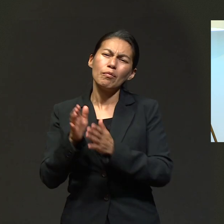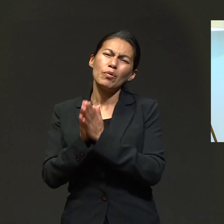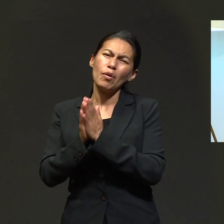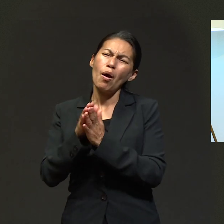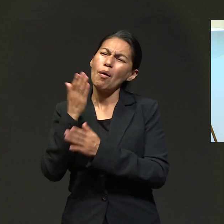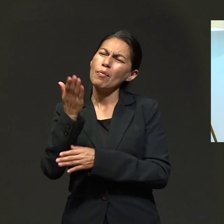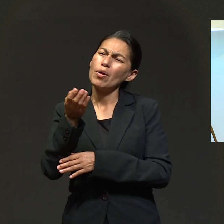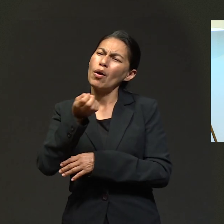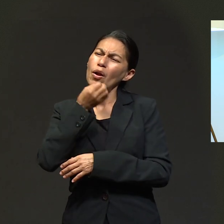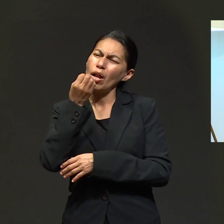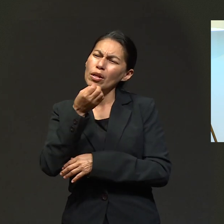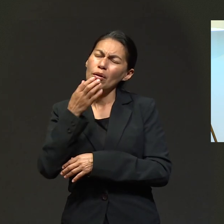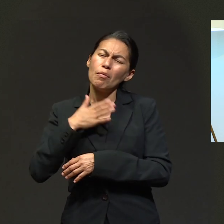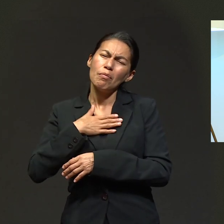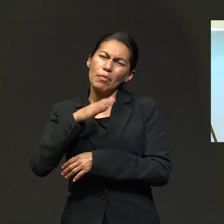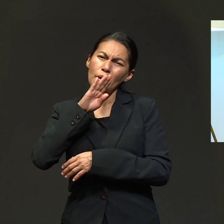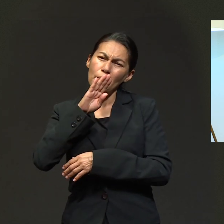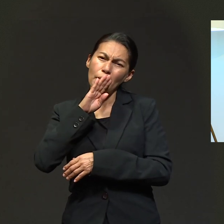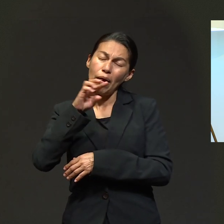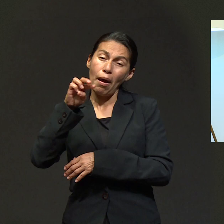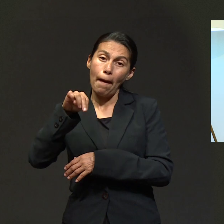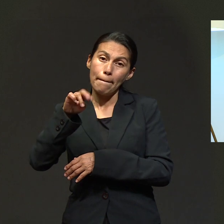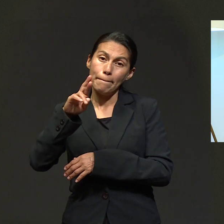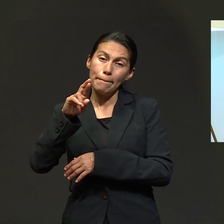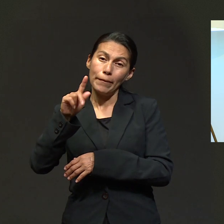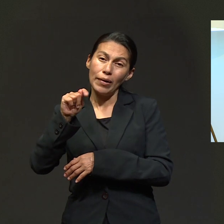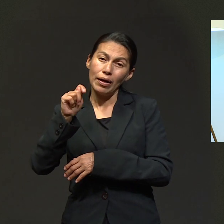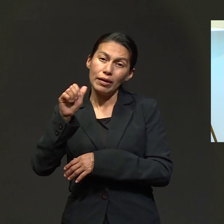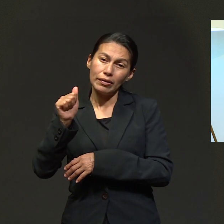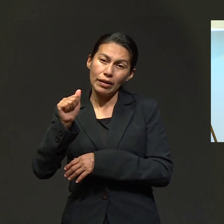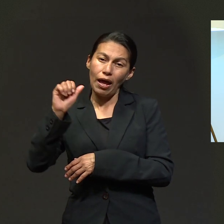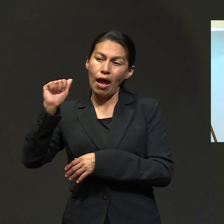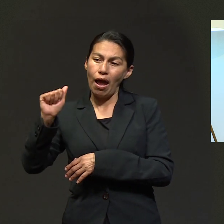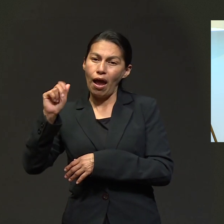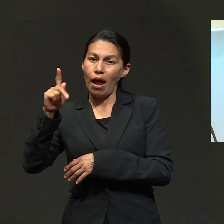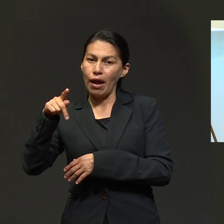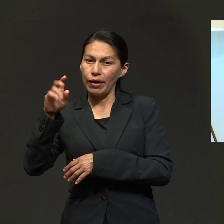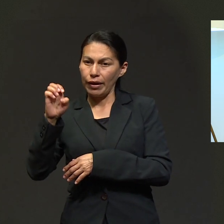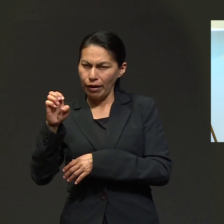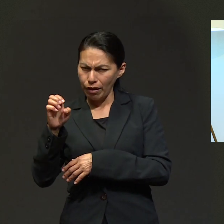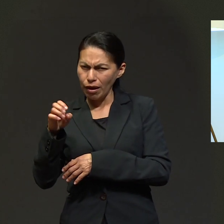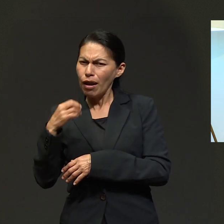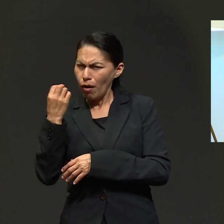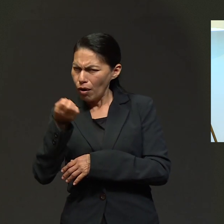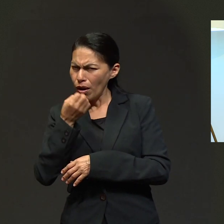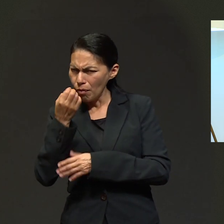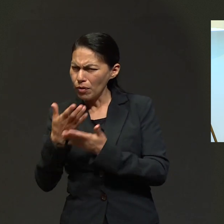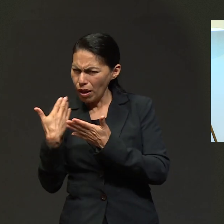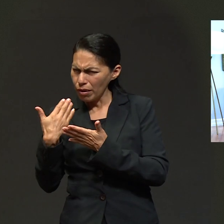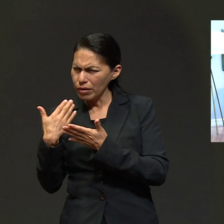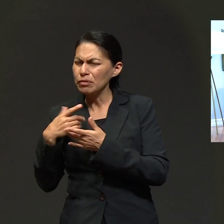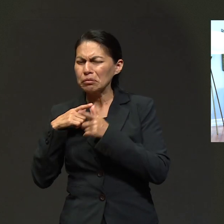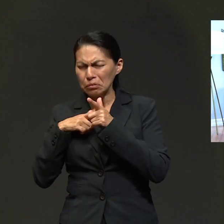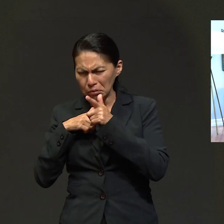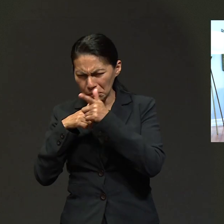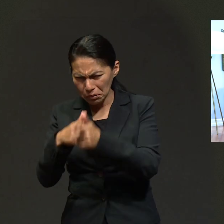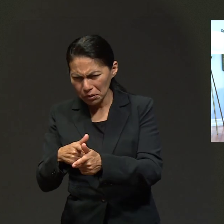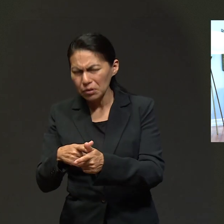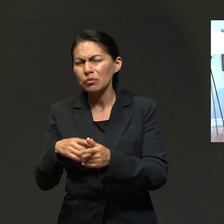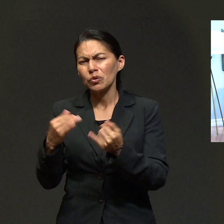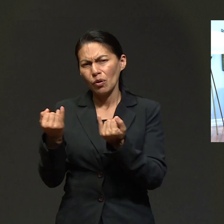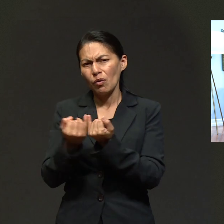estado orando por Marta, pero seguiremos orando, Andrea, por tu mamá. Ángela